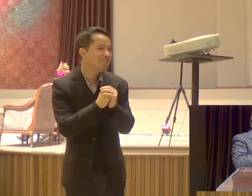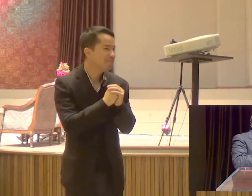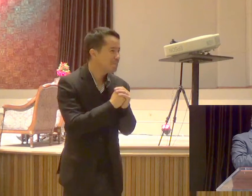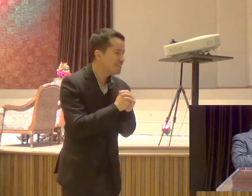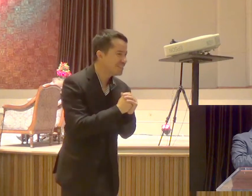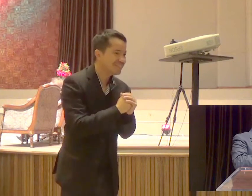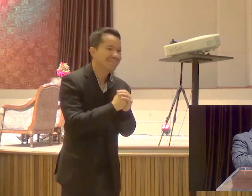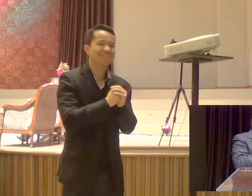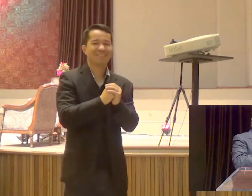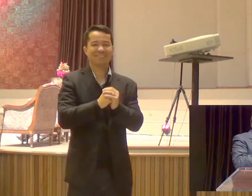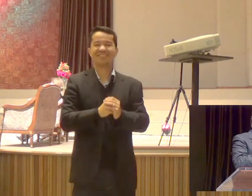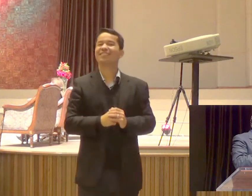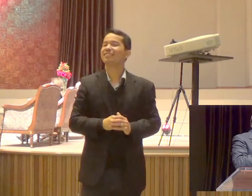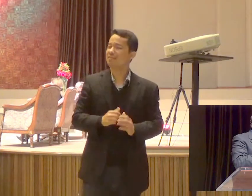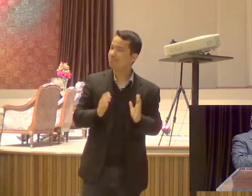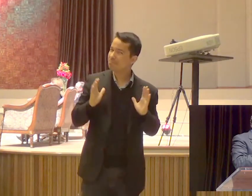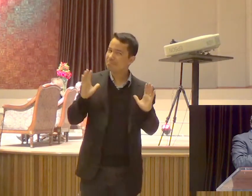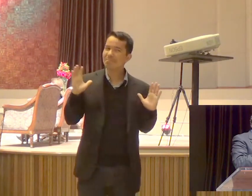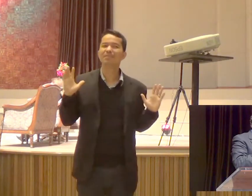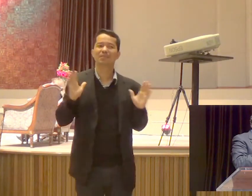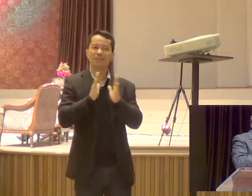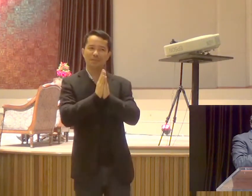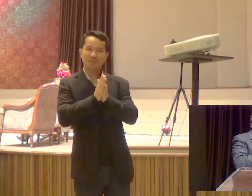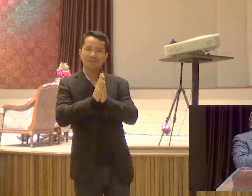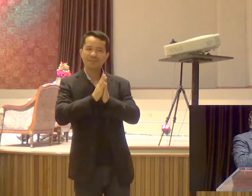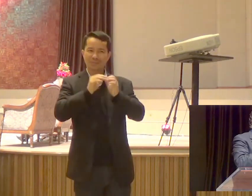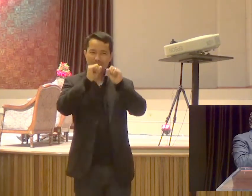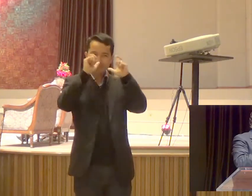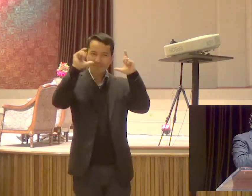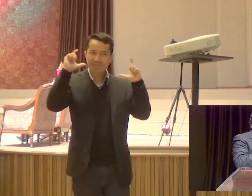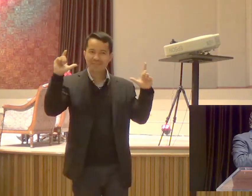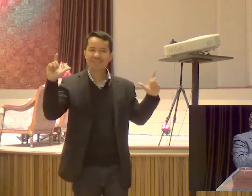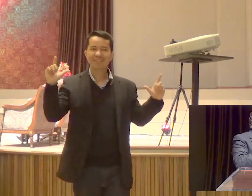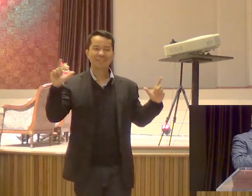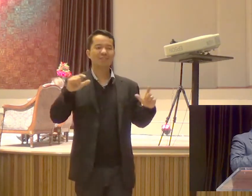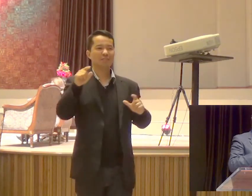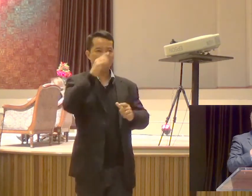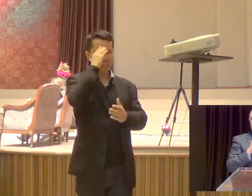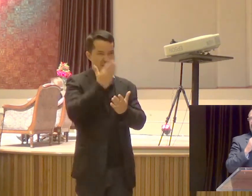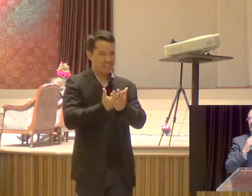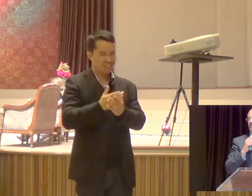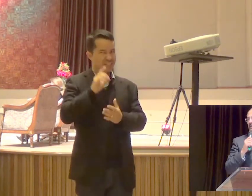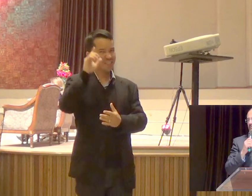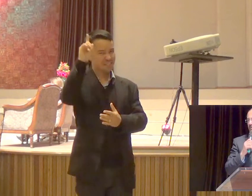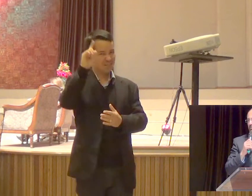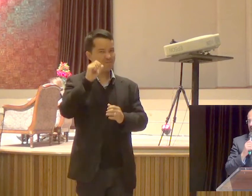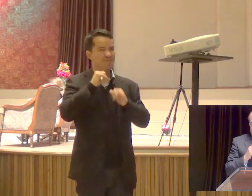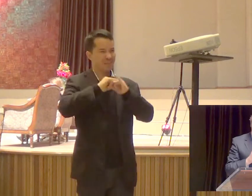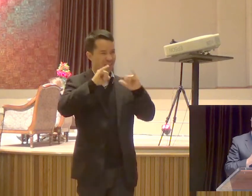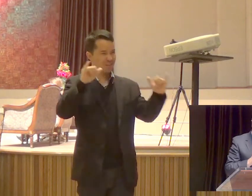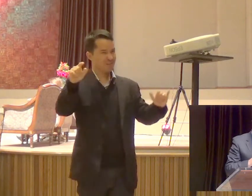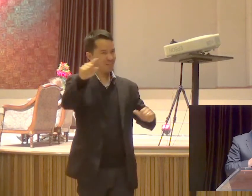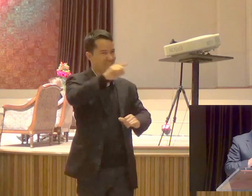Um pouco mais forte, obviamente Do que isso Vamos lá? Sim Amém Então pregarei Vamos lá